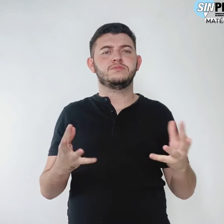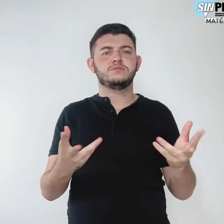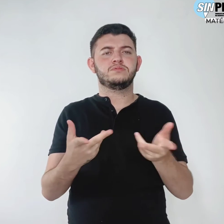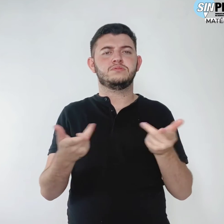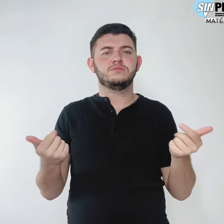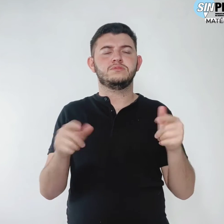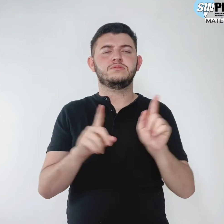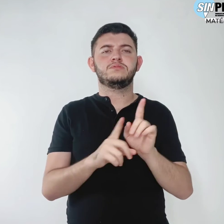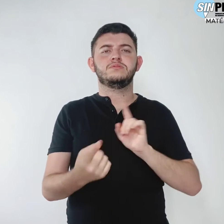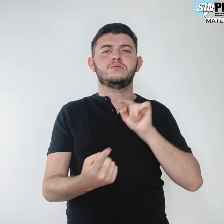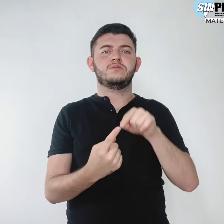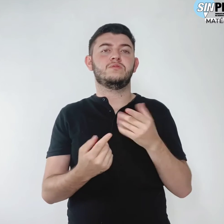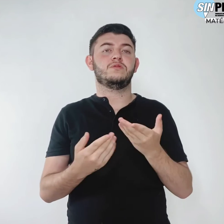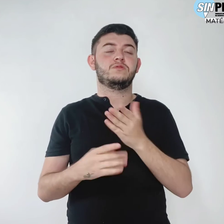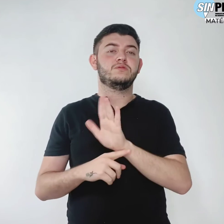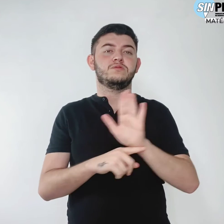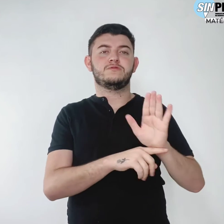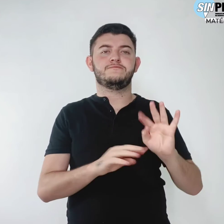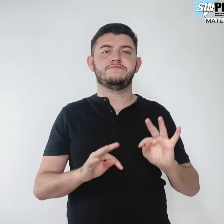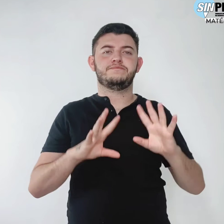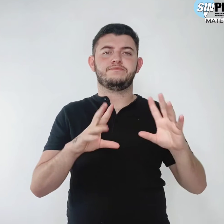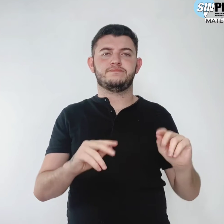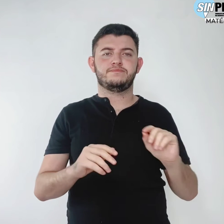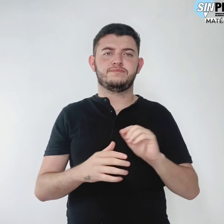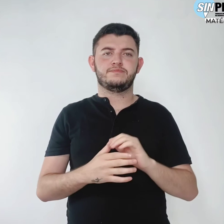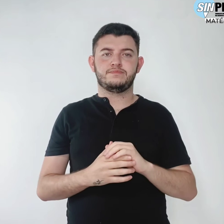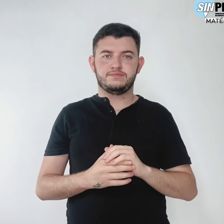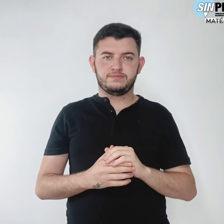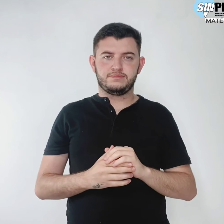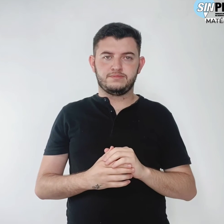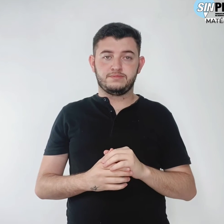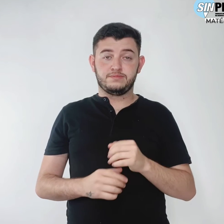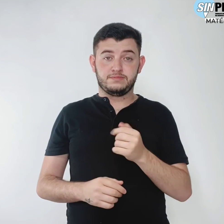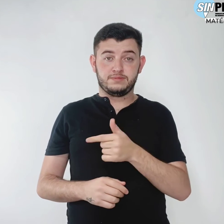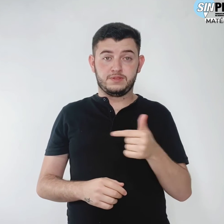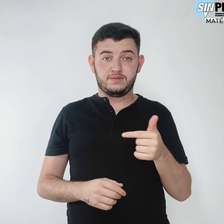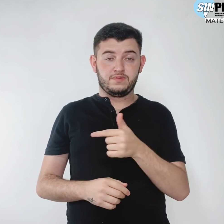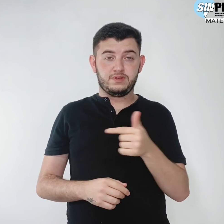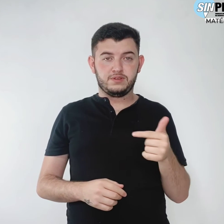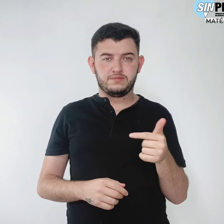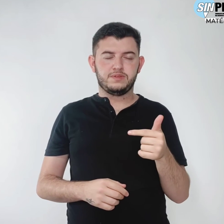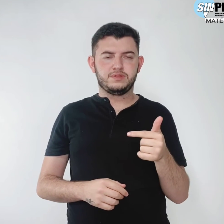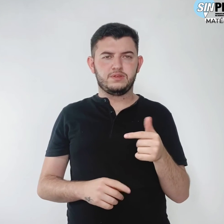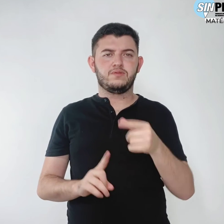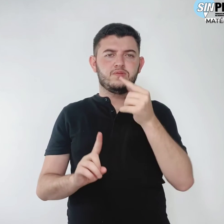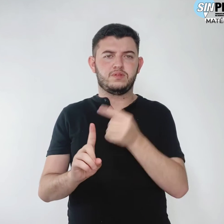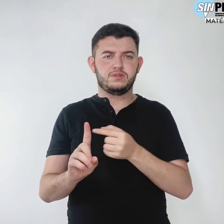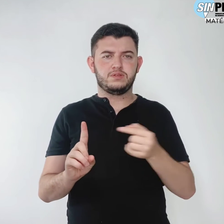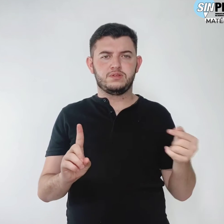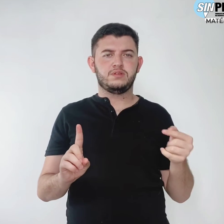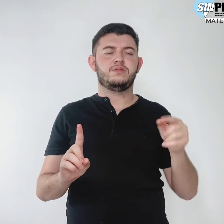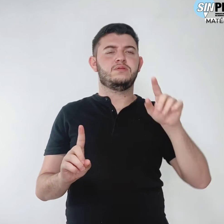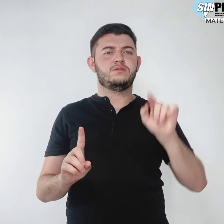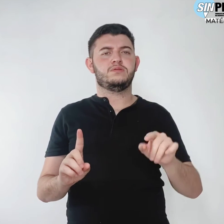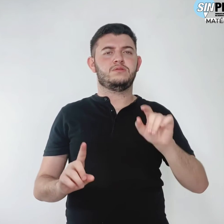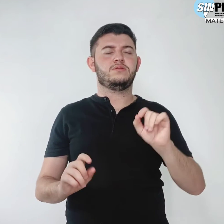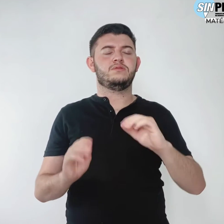qualidade e para todos. Nesta 22ª edição e